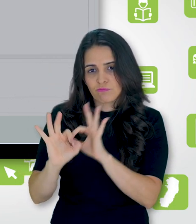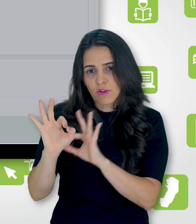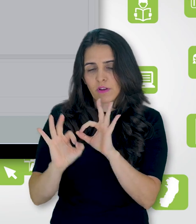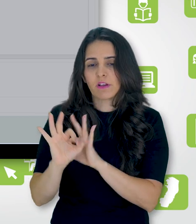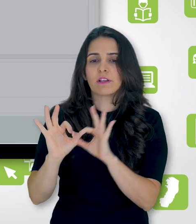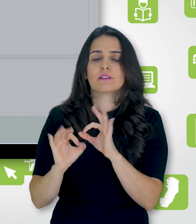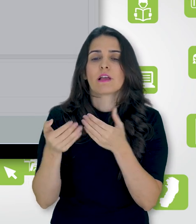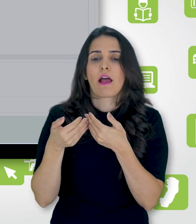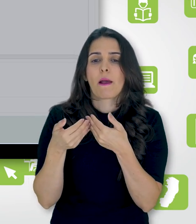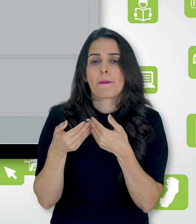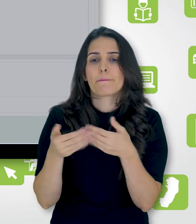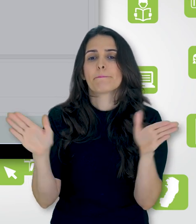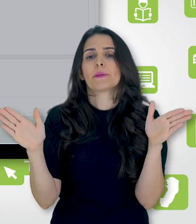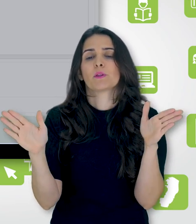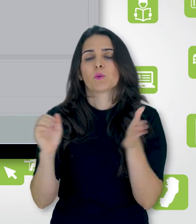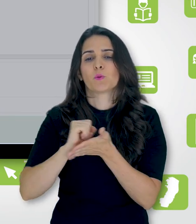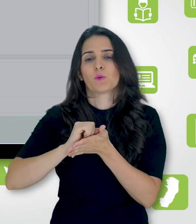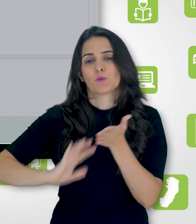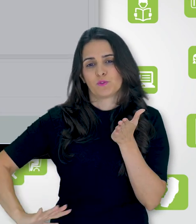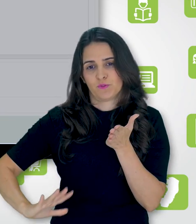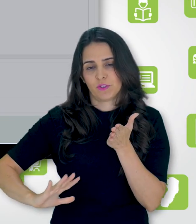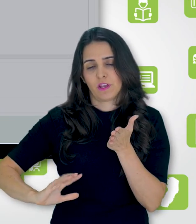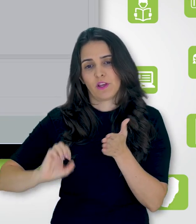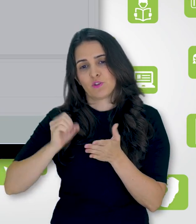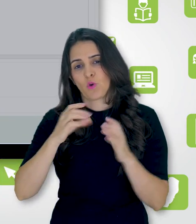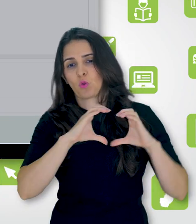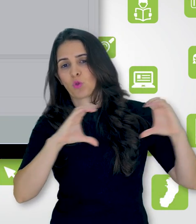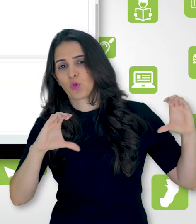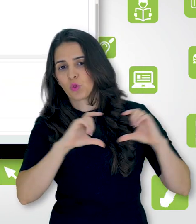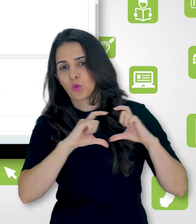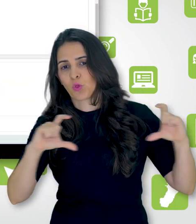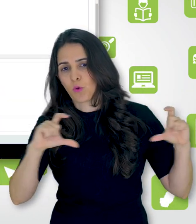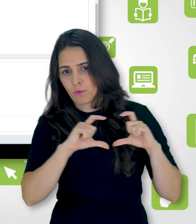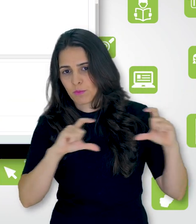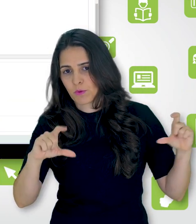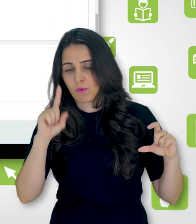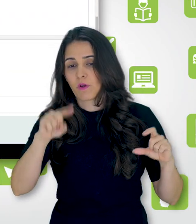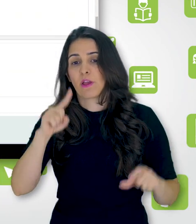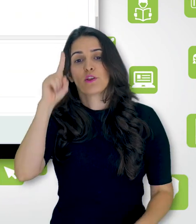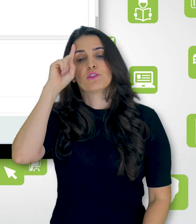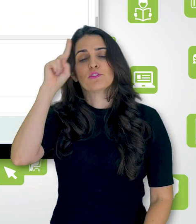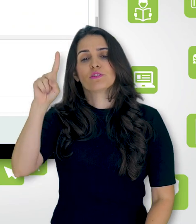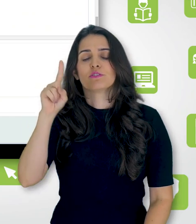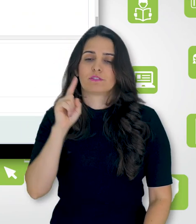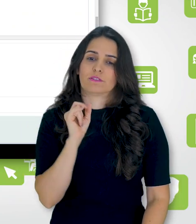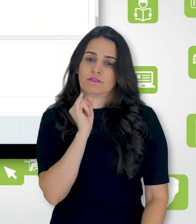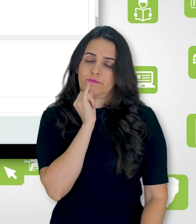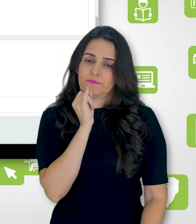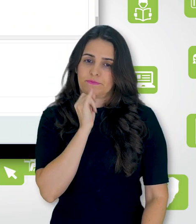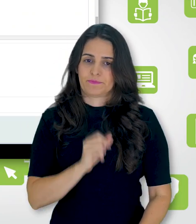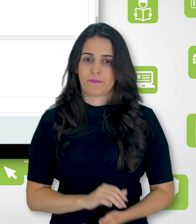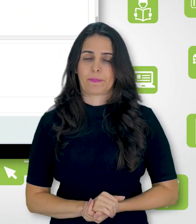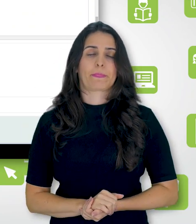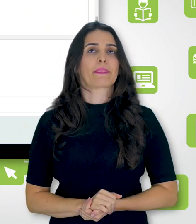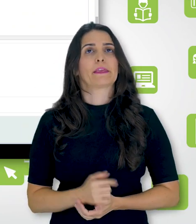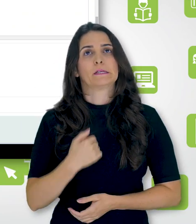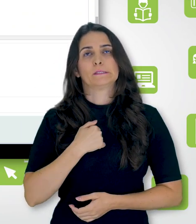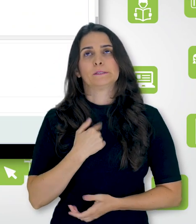determinadas atividades ou tópicos, pode ser por data. Então, por exemplo, eu quero que